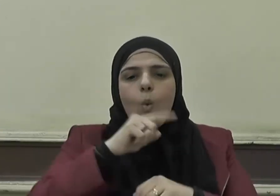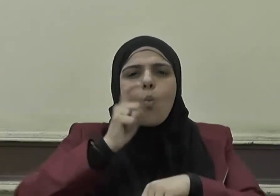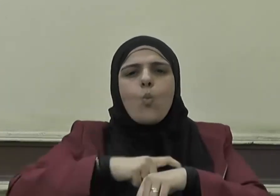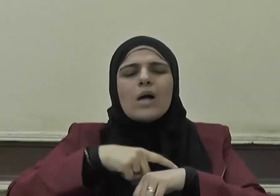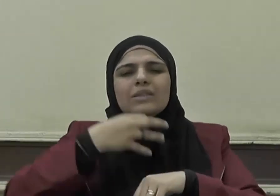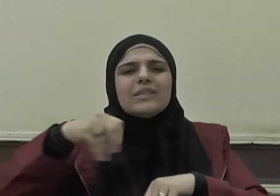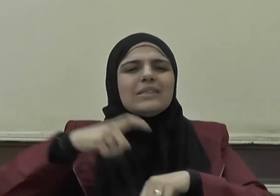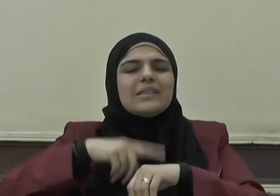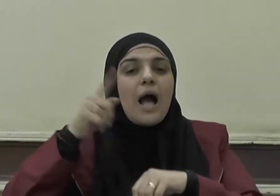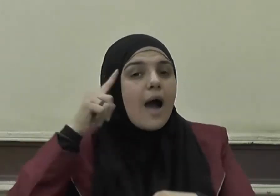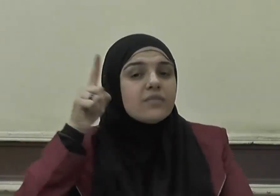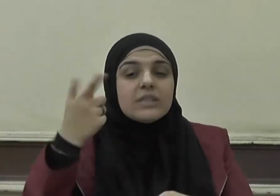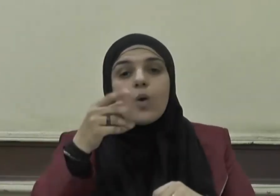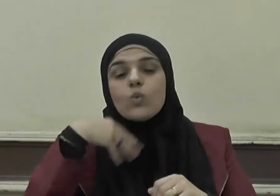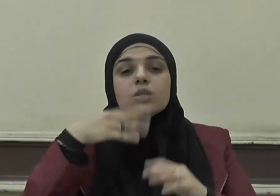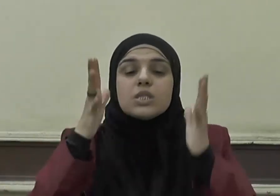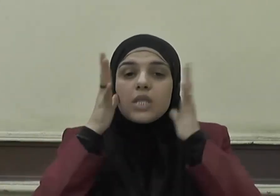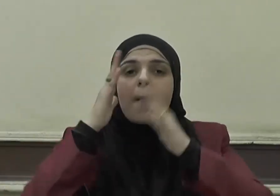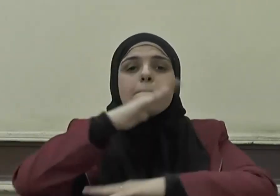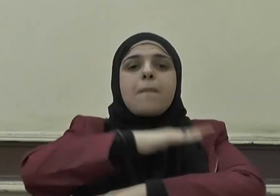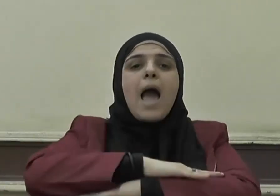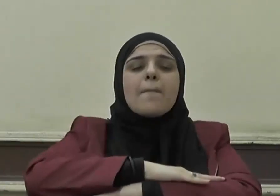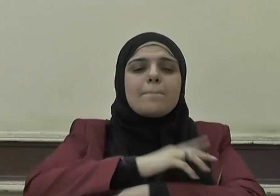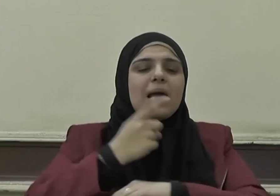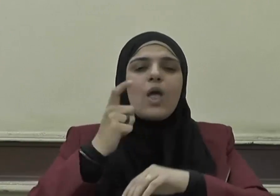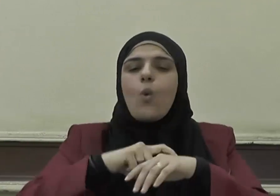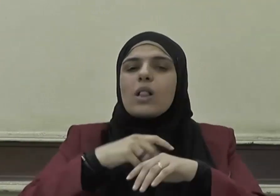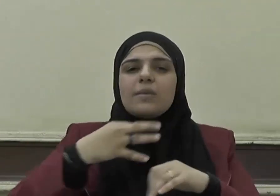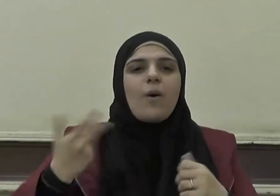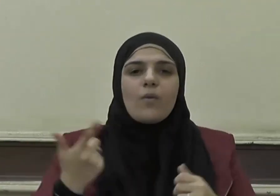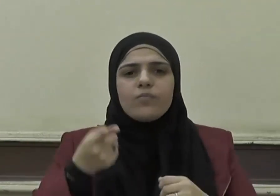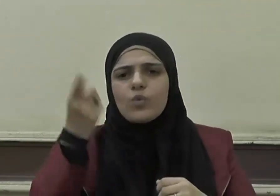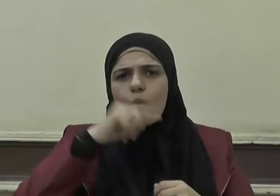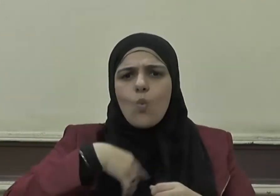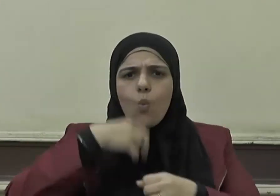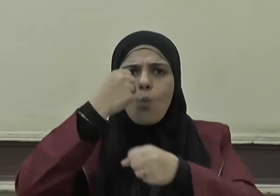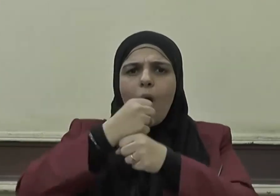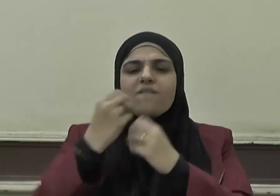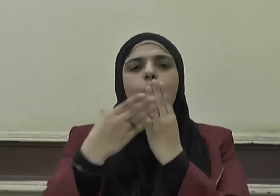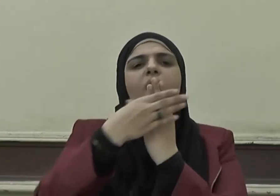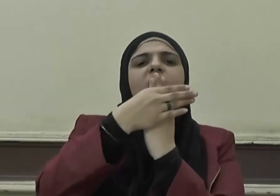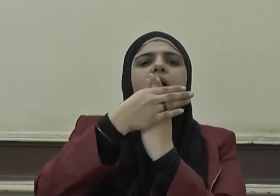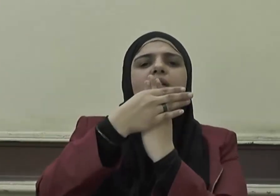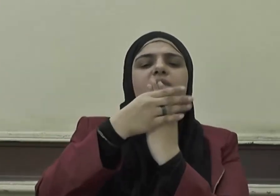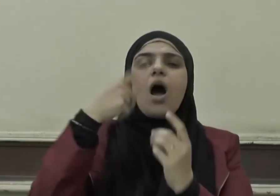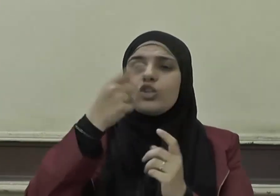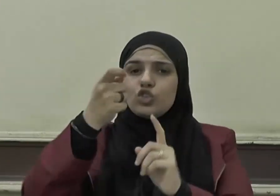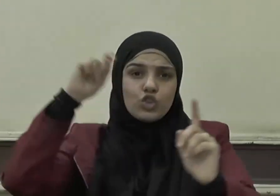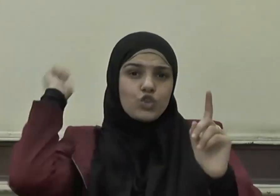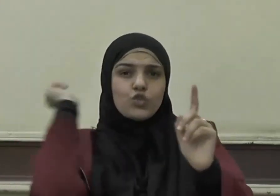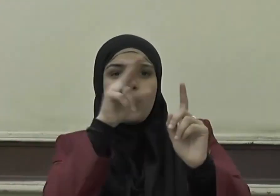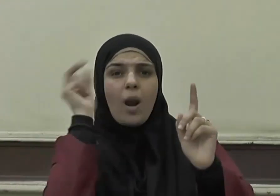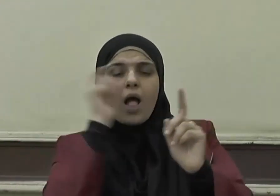كذا وصلاة المغرب كذا والموقف بعرفة ورمي الجمار كذا